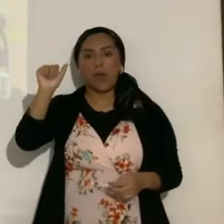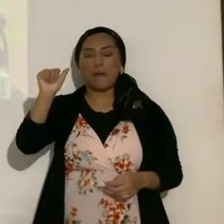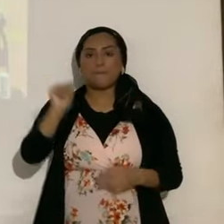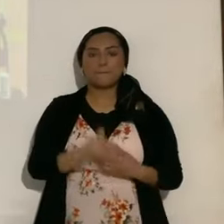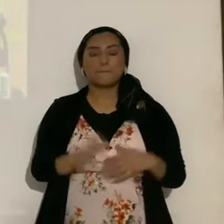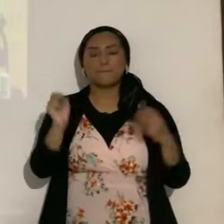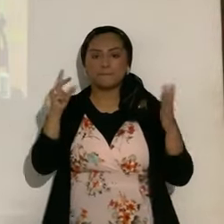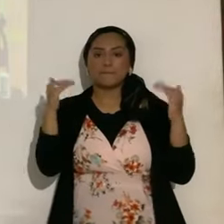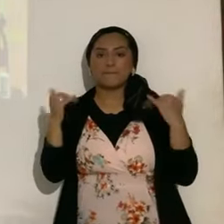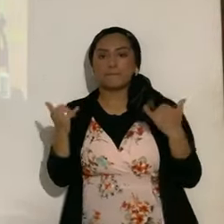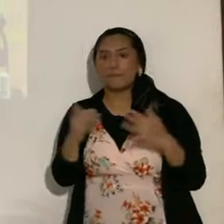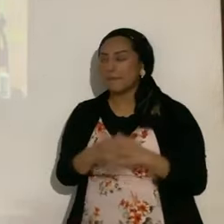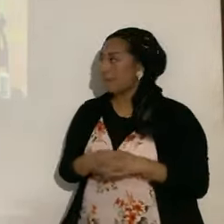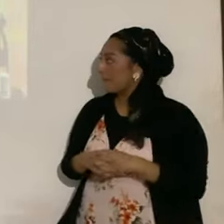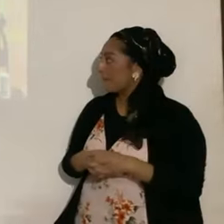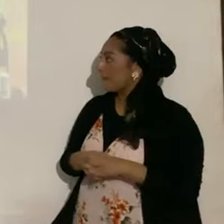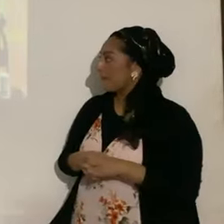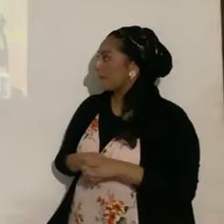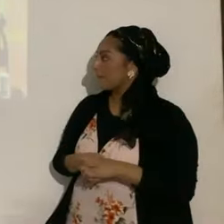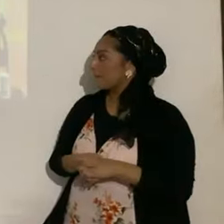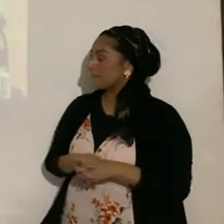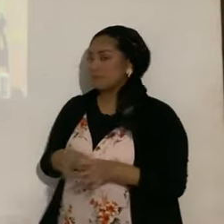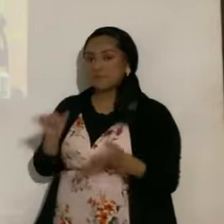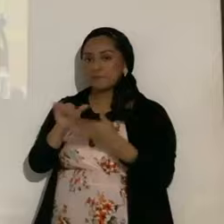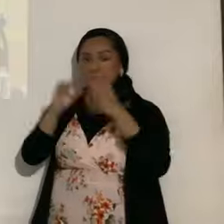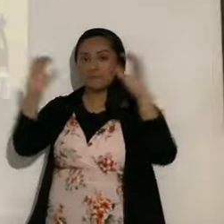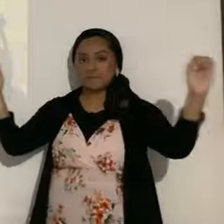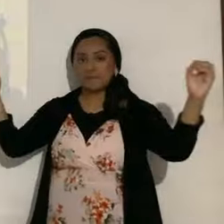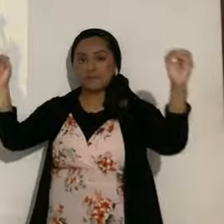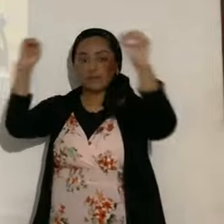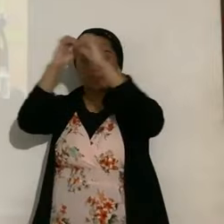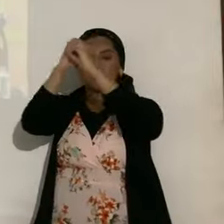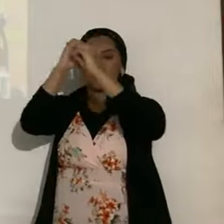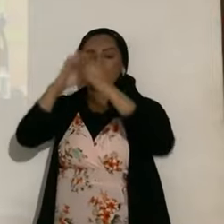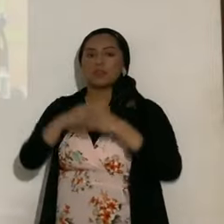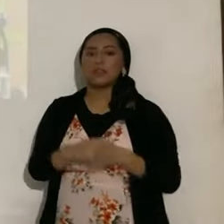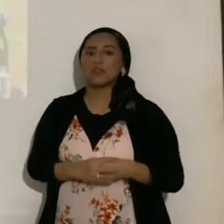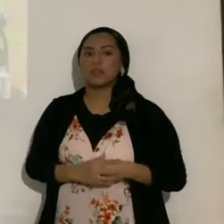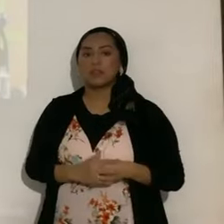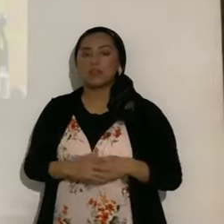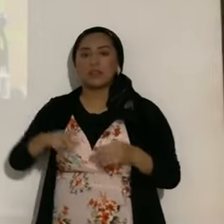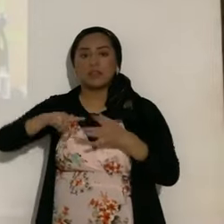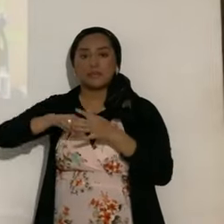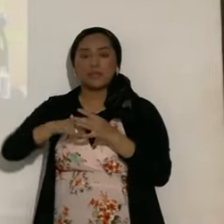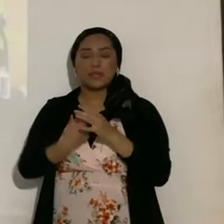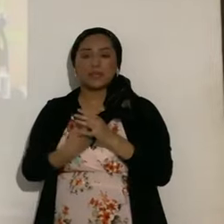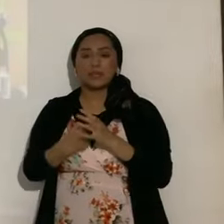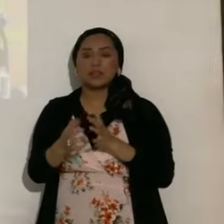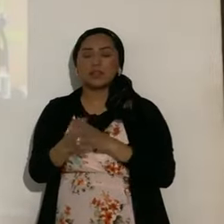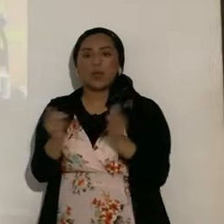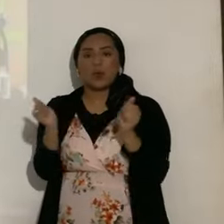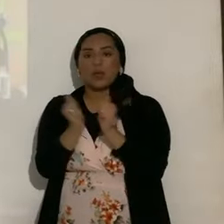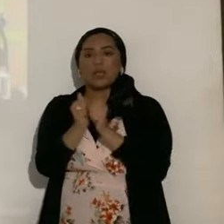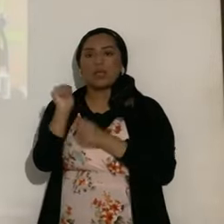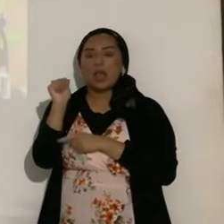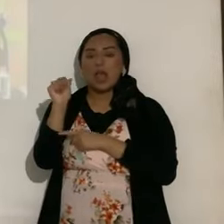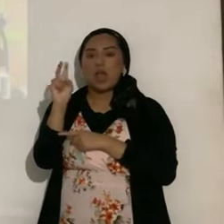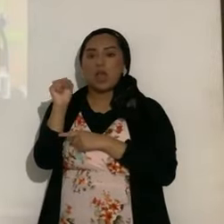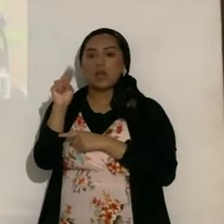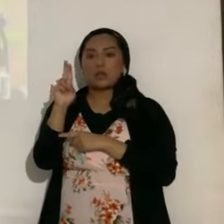Bueno, ahora, este eclipse híbrido, se inicia con un eclipse anular. Entonces, vamos a